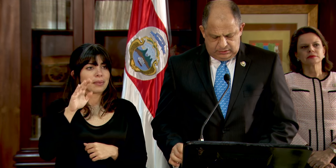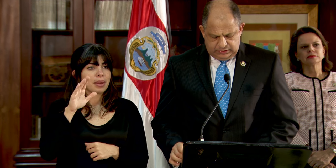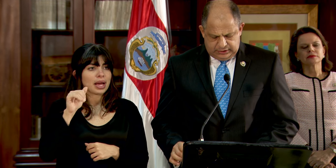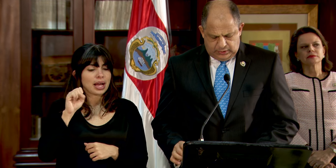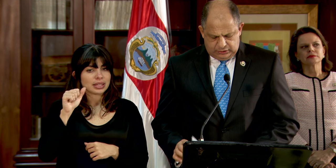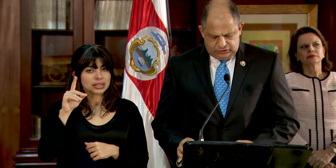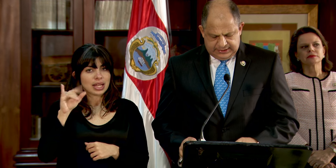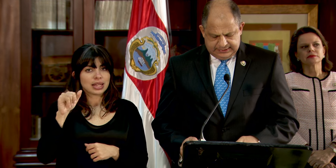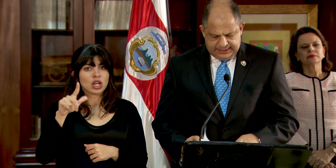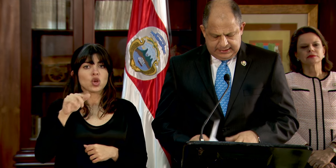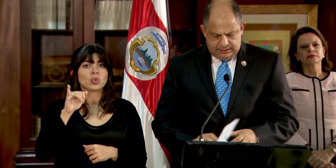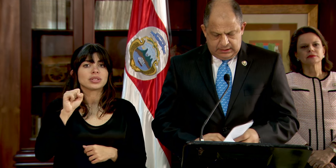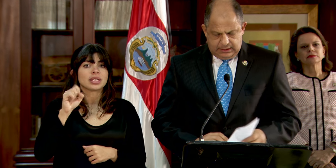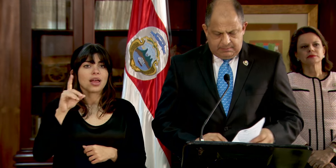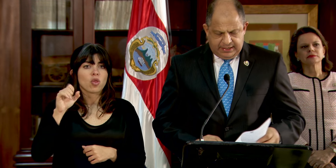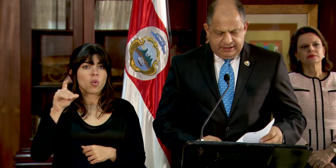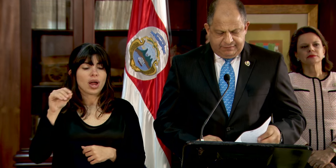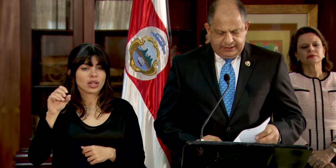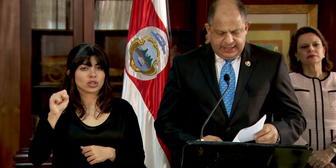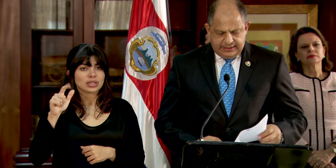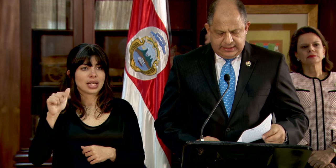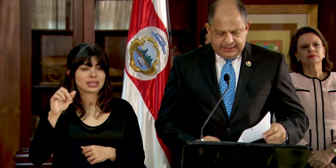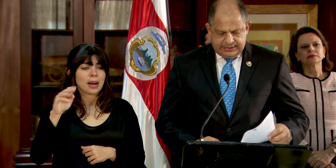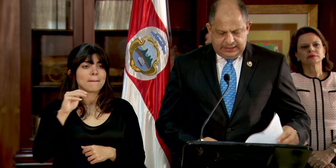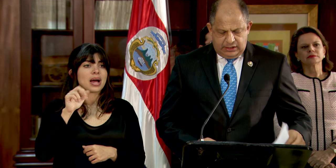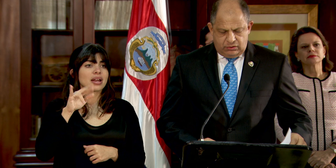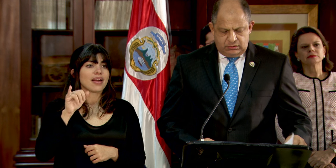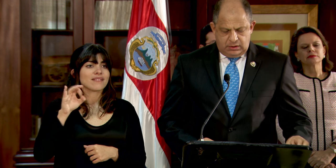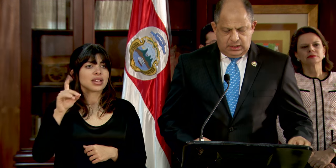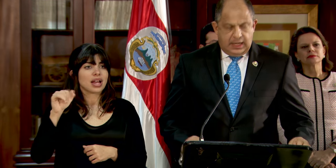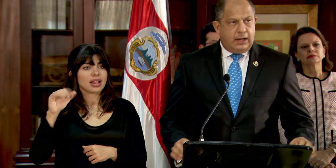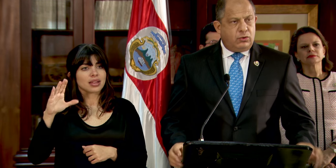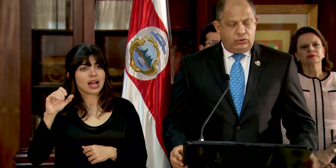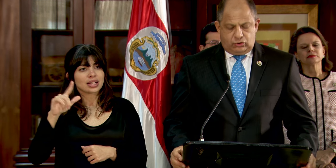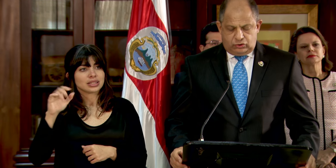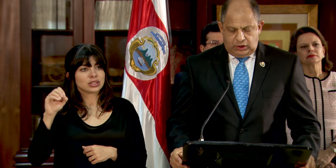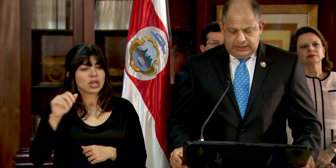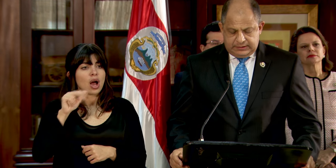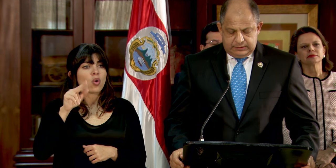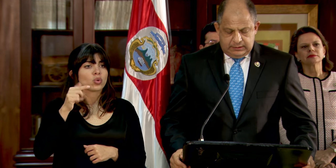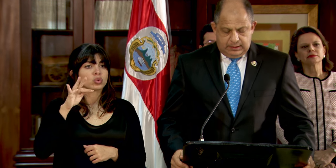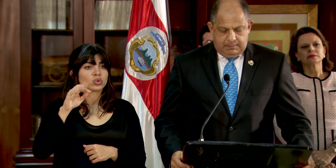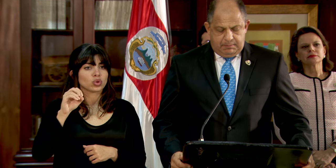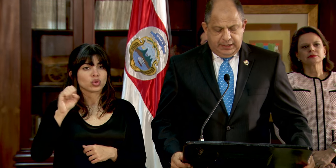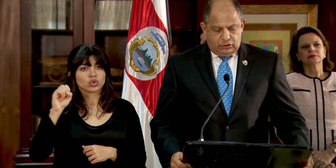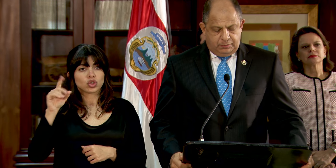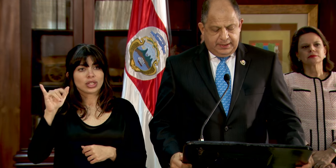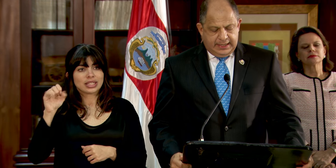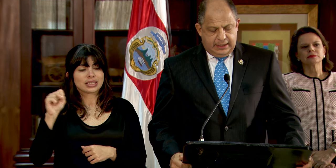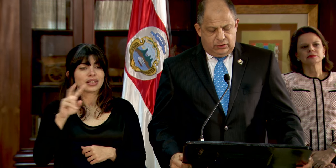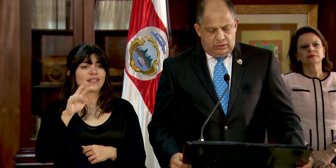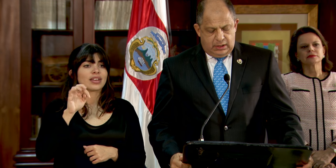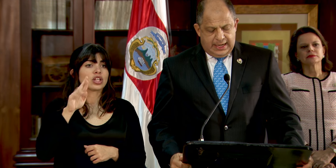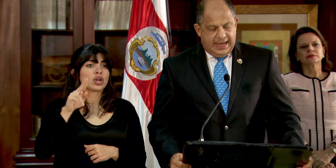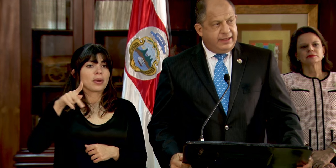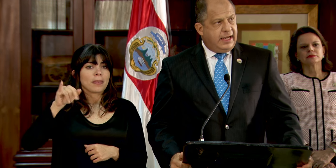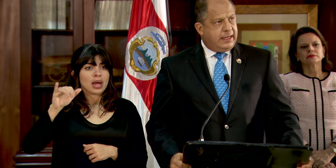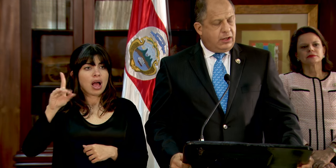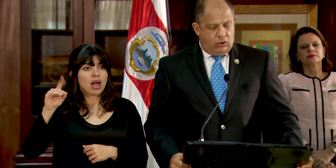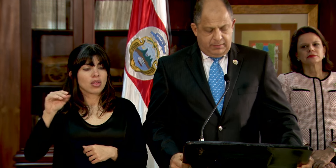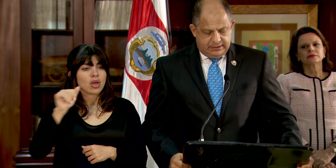Sandí, Luis Eduardo Salazar, María Fernanda Castillo, Augusto Solís, Víctor Picado,